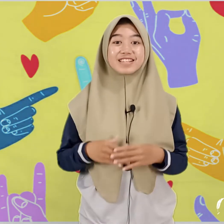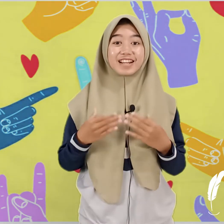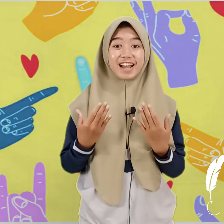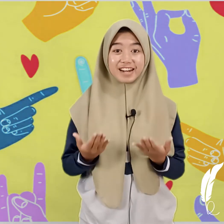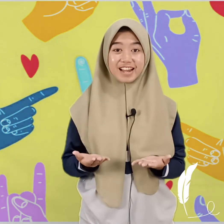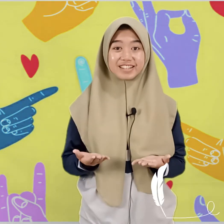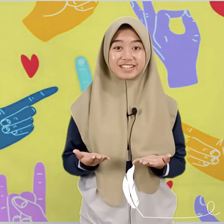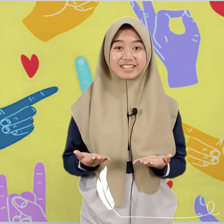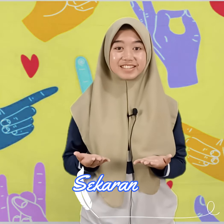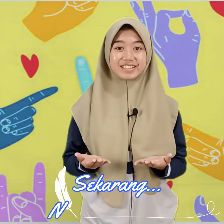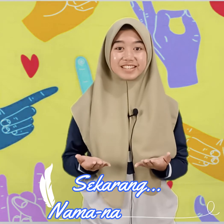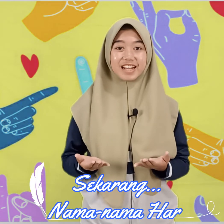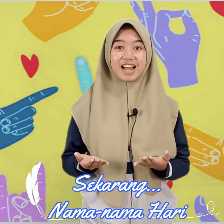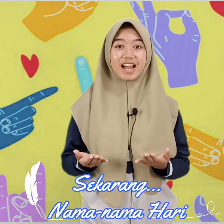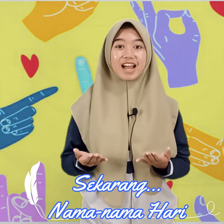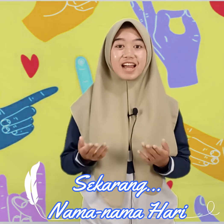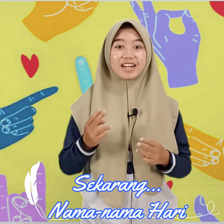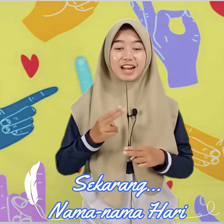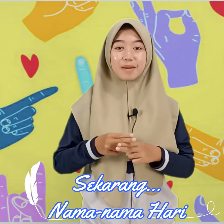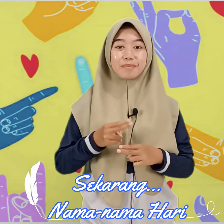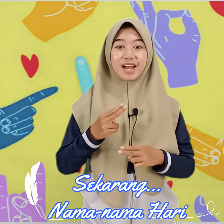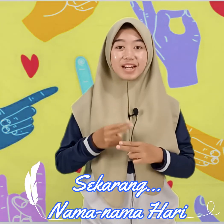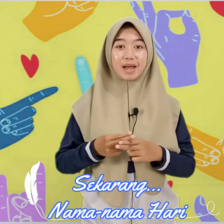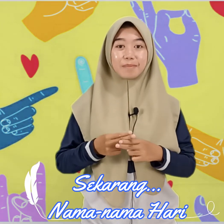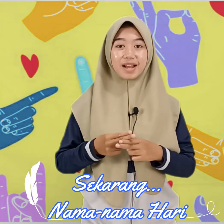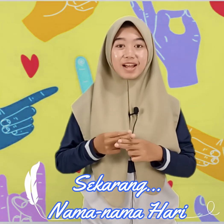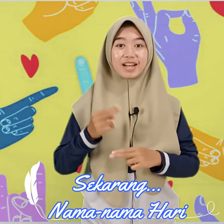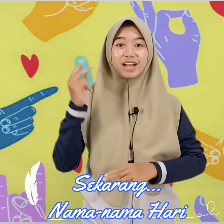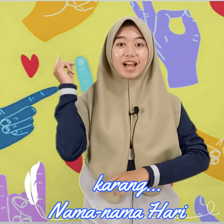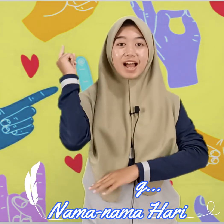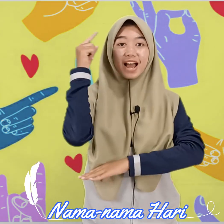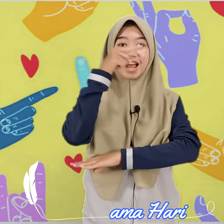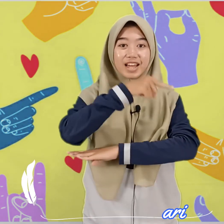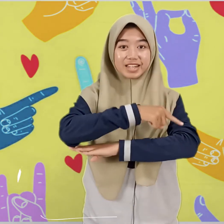Sekarang nama-nama hari